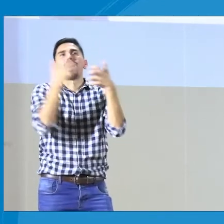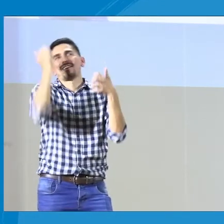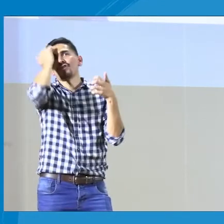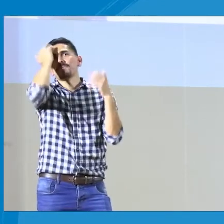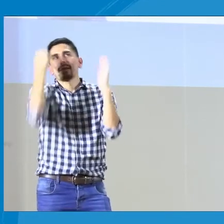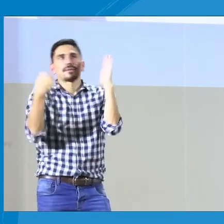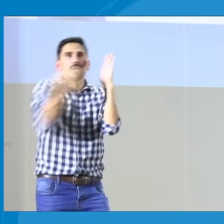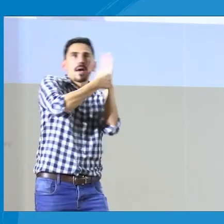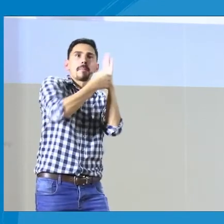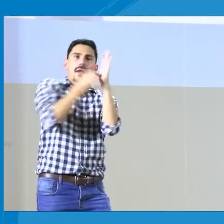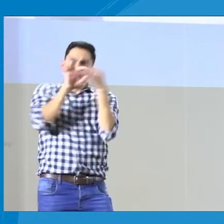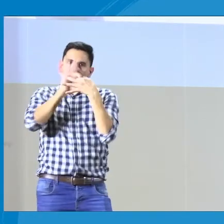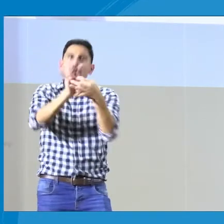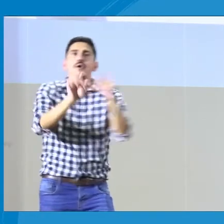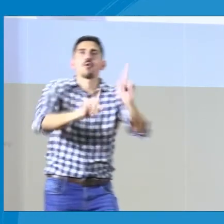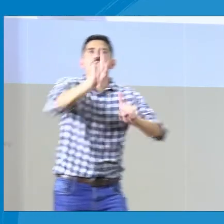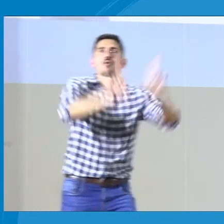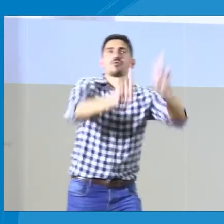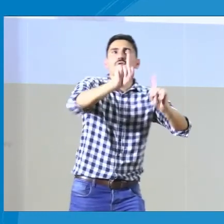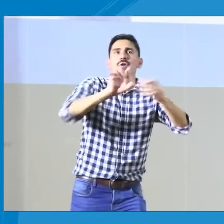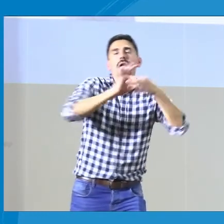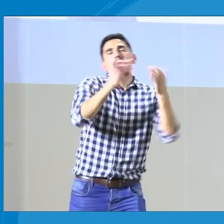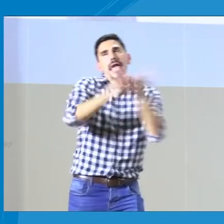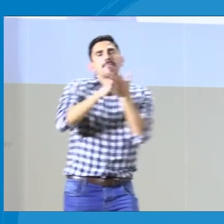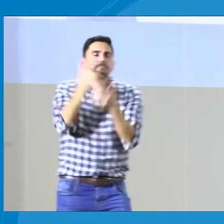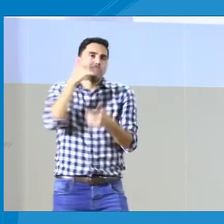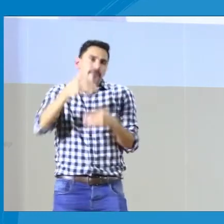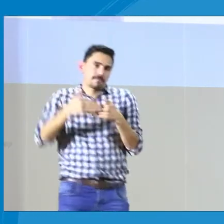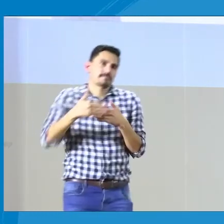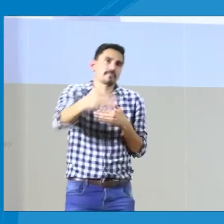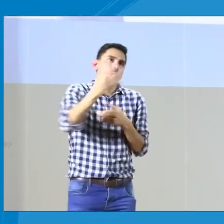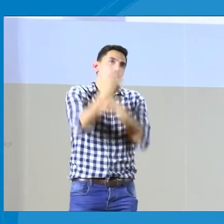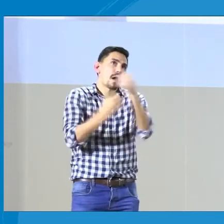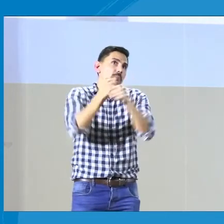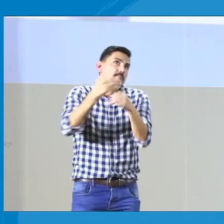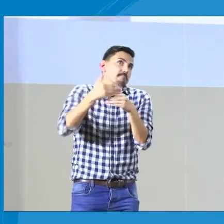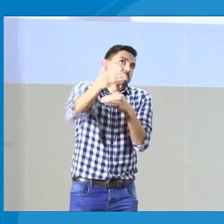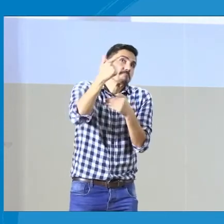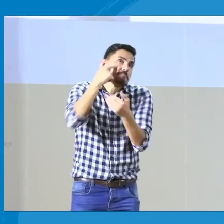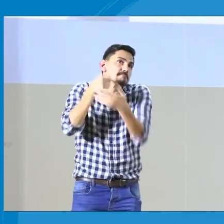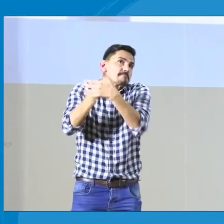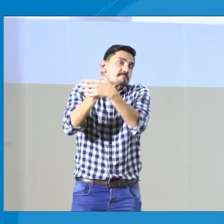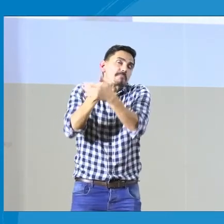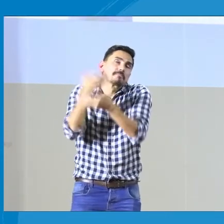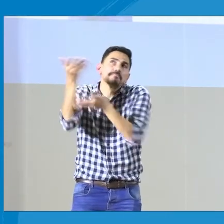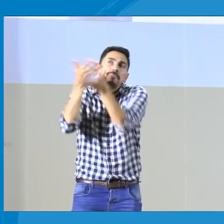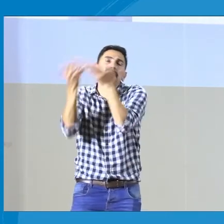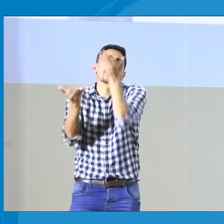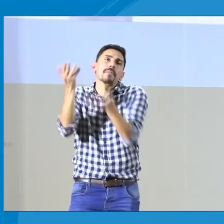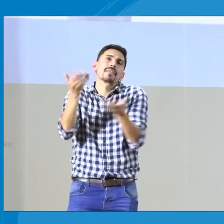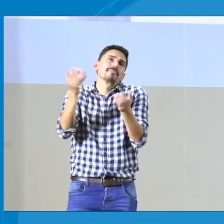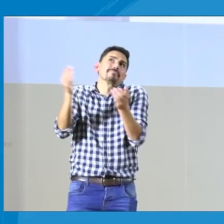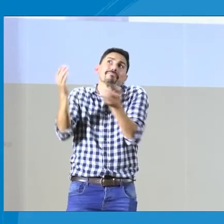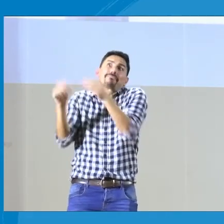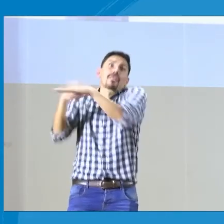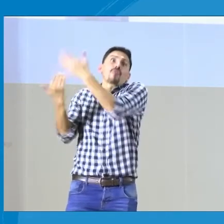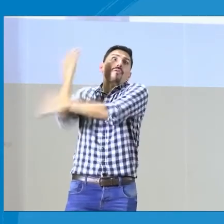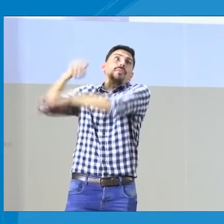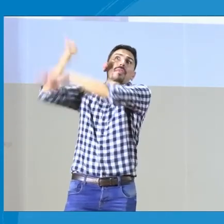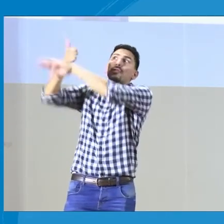análisis para poder meterlo allí en este sistema maestro que aparezca como maestro bilingüe y pues estamos en